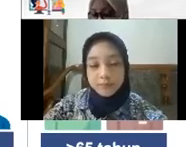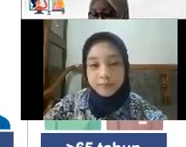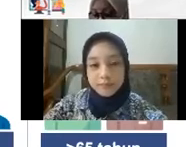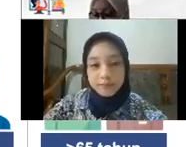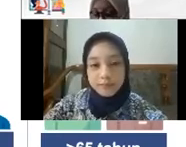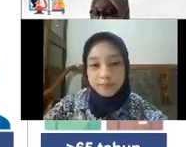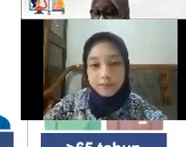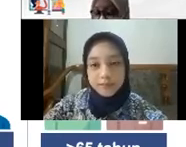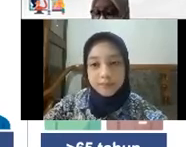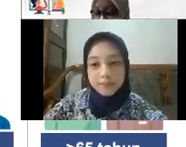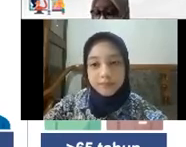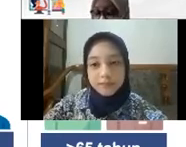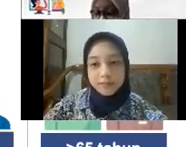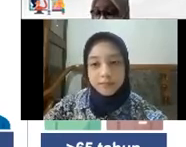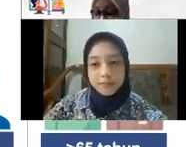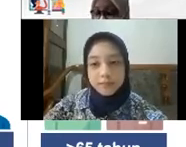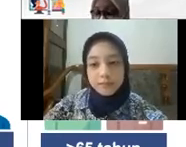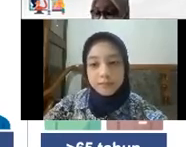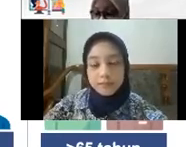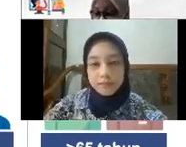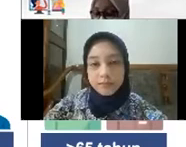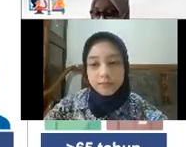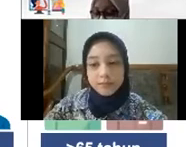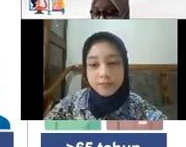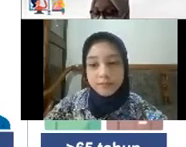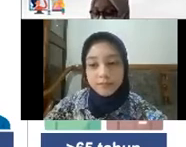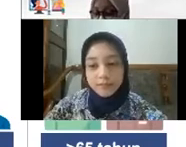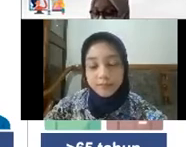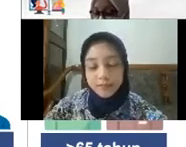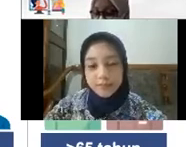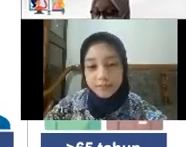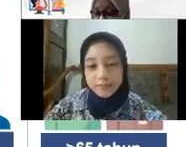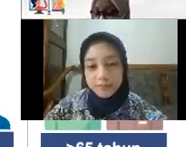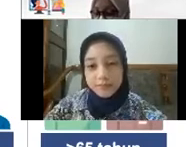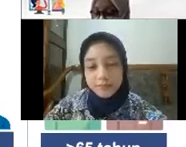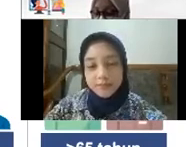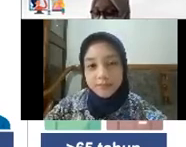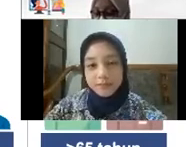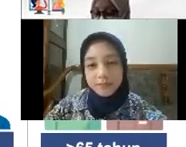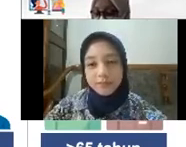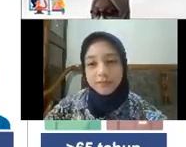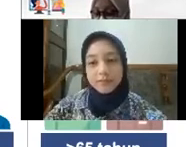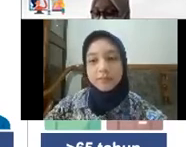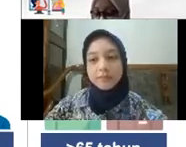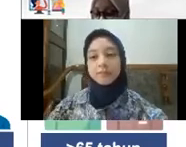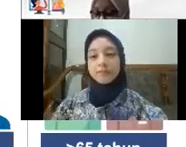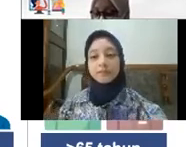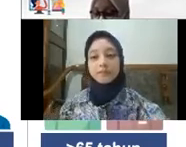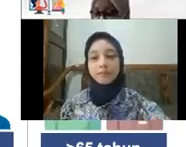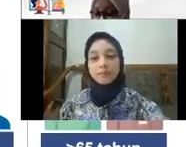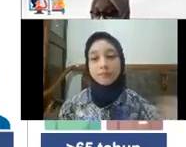Semua Bahwa anak-anak Yang hari ini Anak-anak Menjadi generasi penerus Bangsa Tentunya